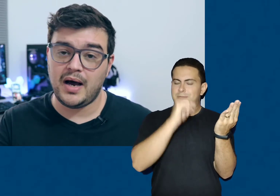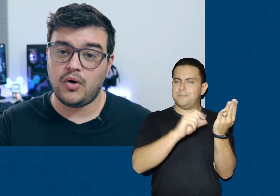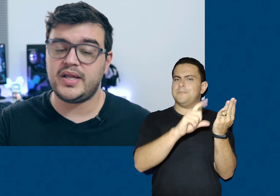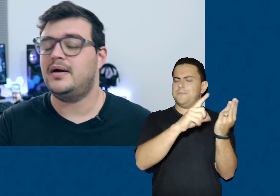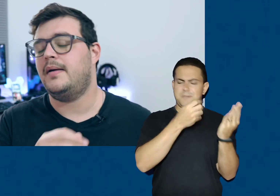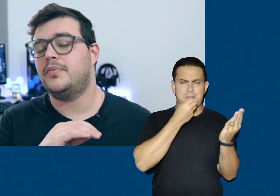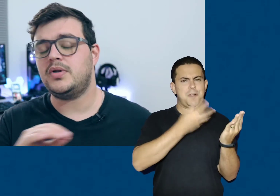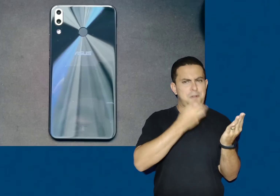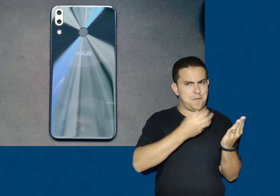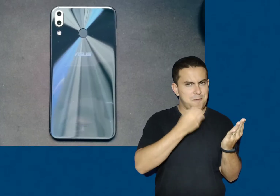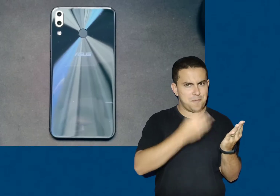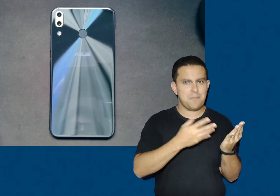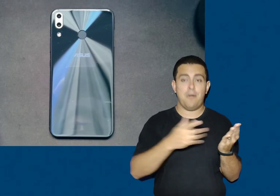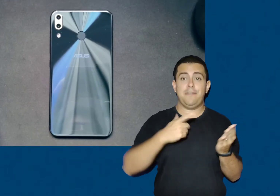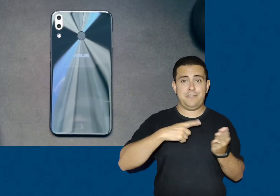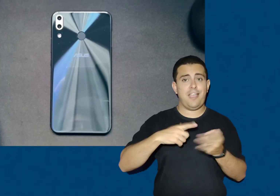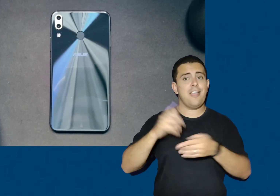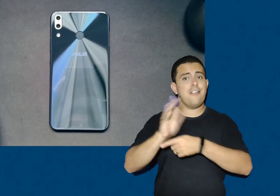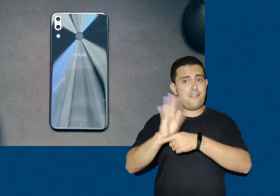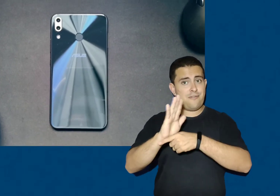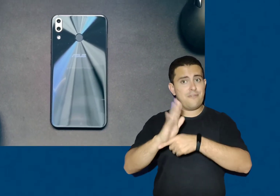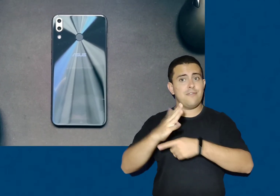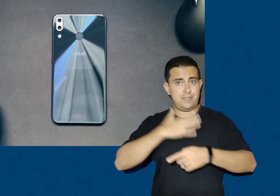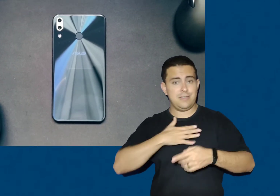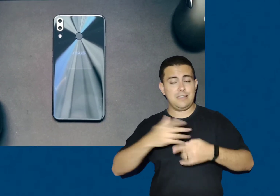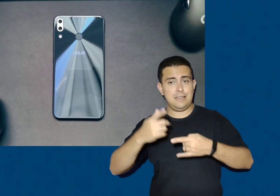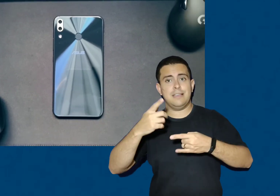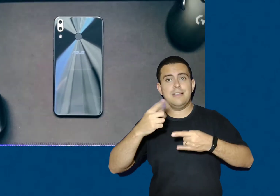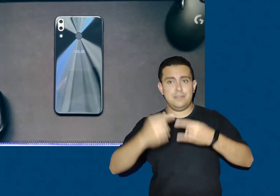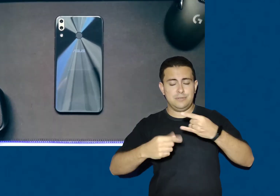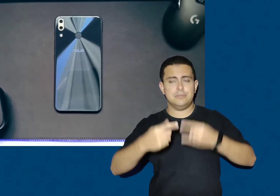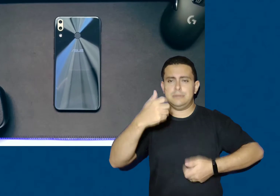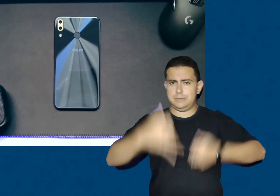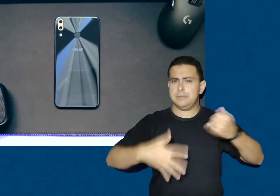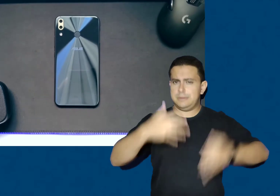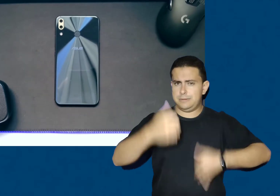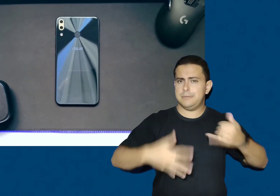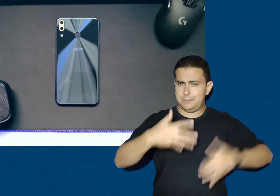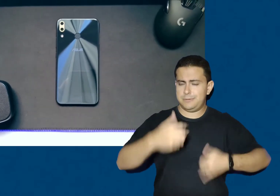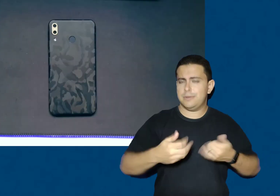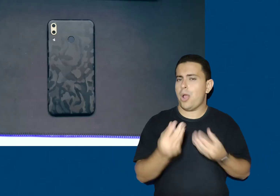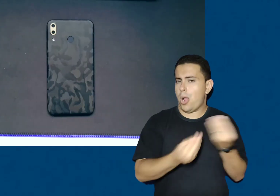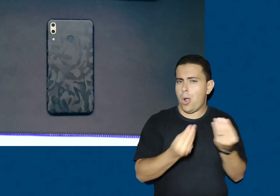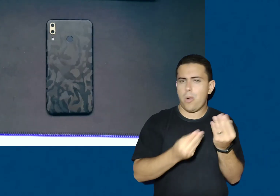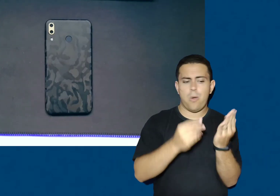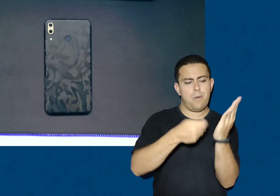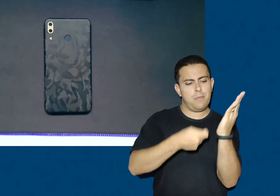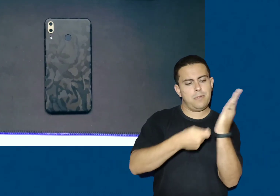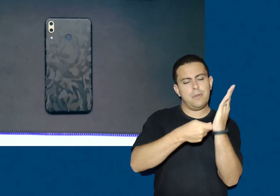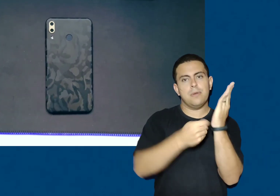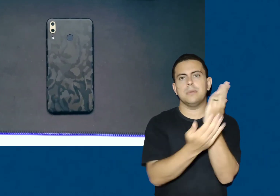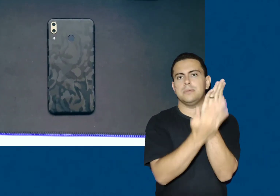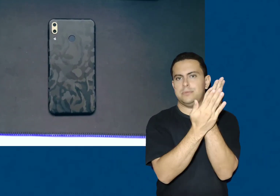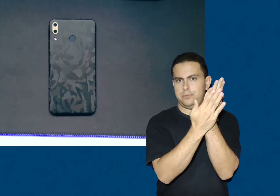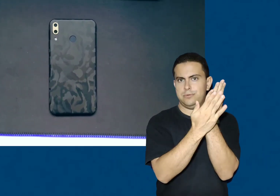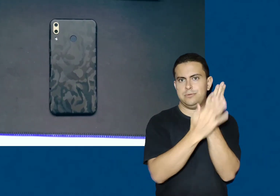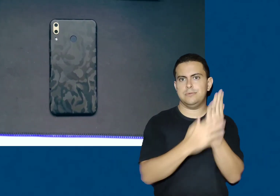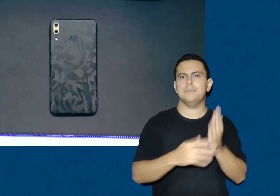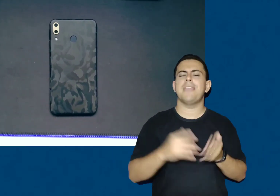na roda, é muito legal. Já tem vídeo aqui no canal, inclusive, falando sobre key charger e como usar o adaptador pro smartphone que não tem essa função.